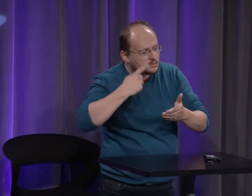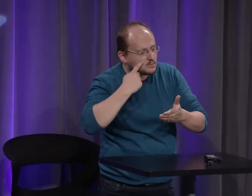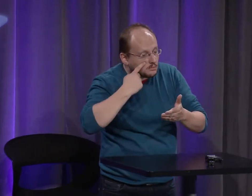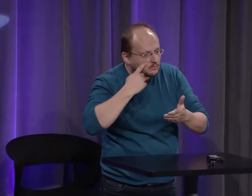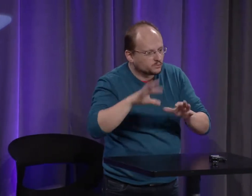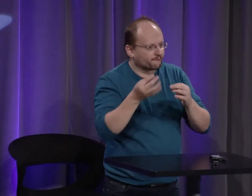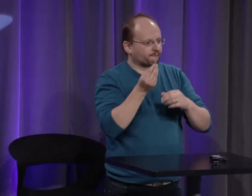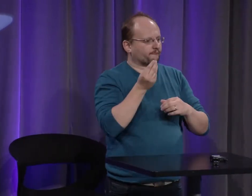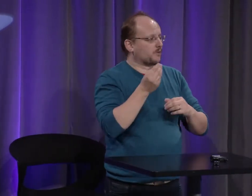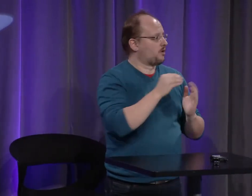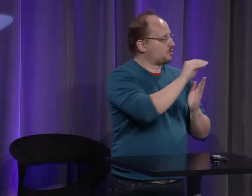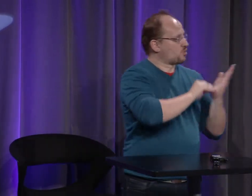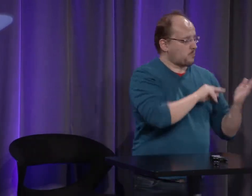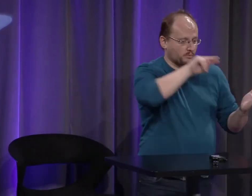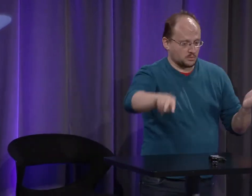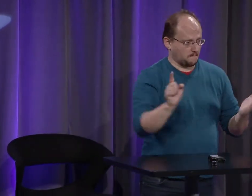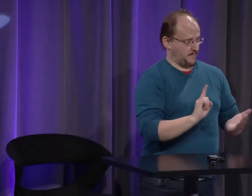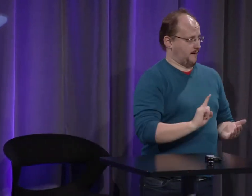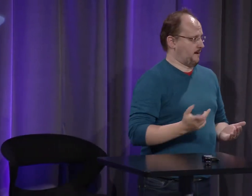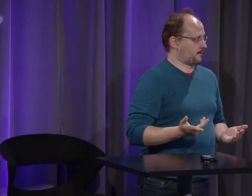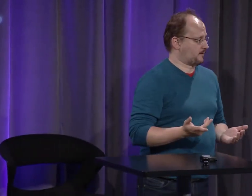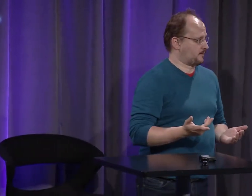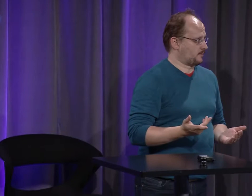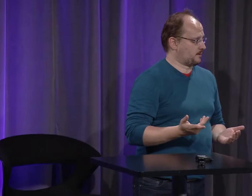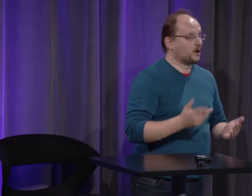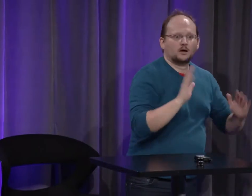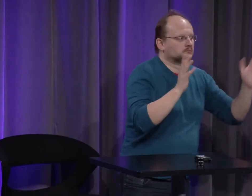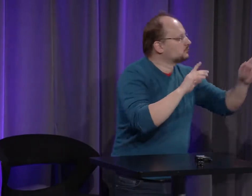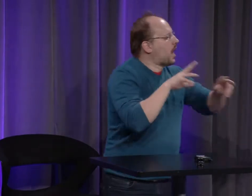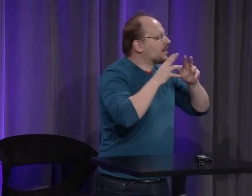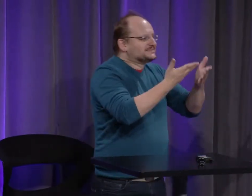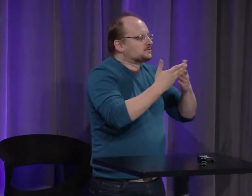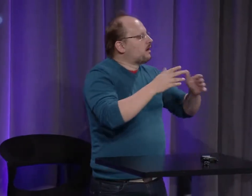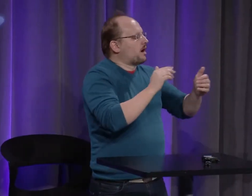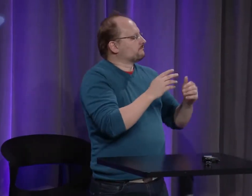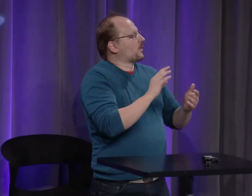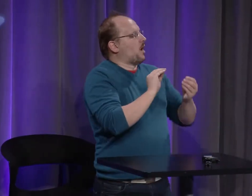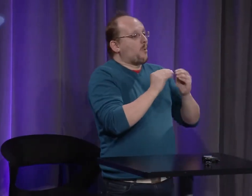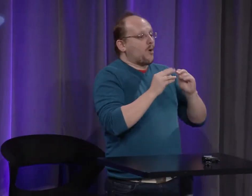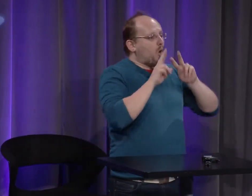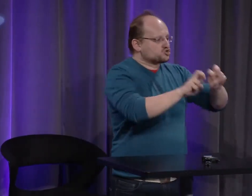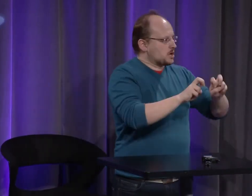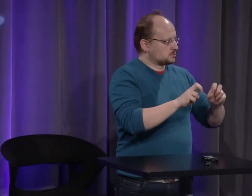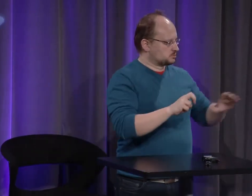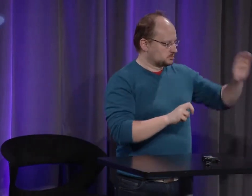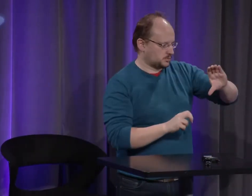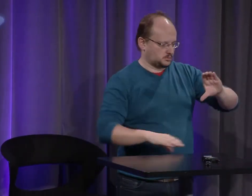mes recherches trouver en me basant sur des signes monastiques l'origine est différente donc après